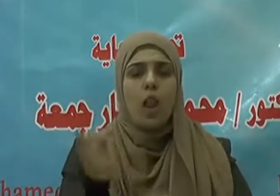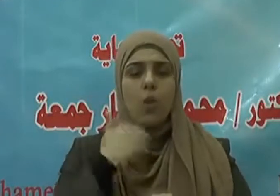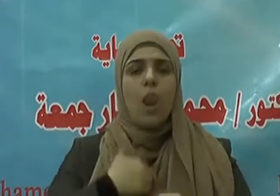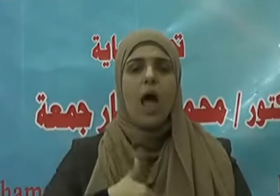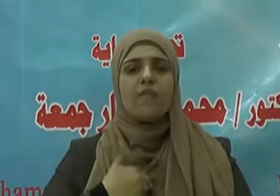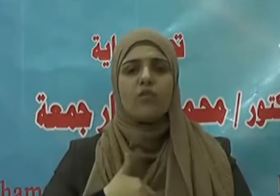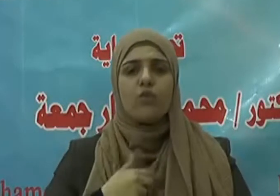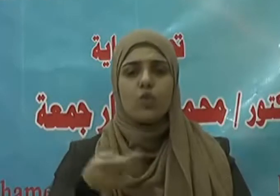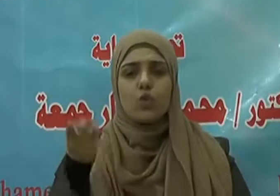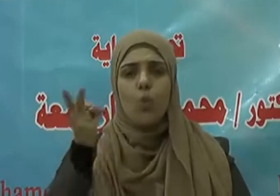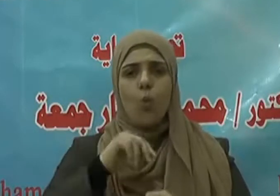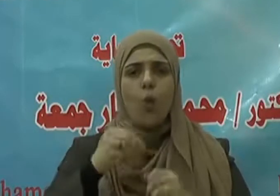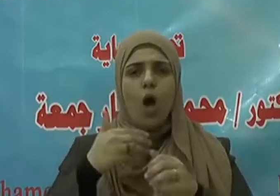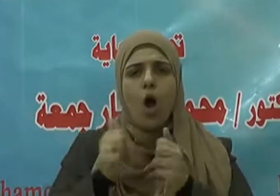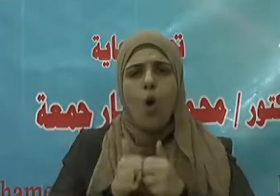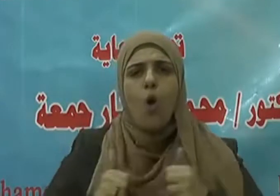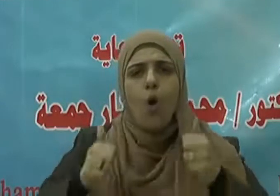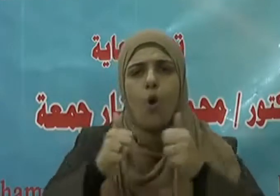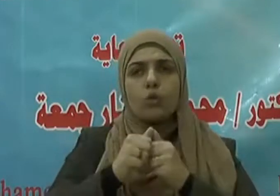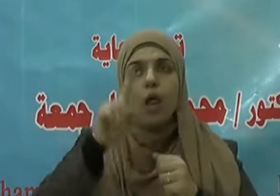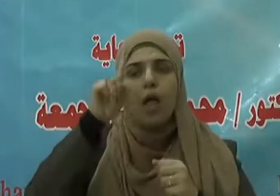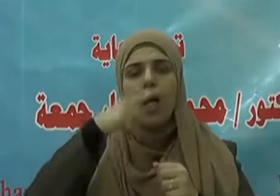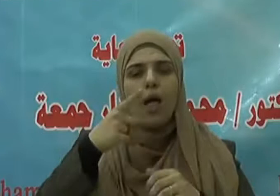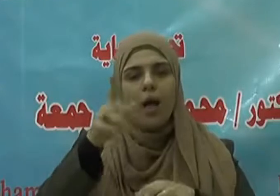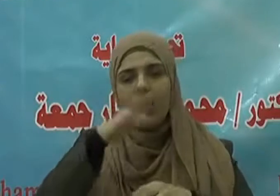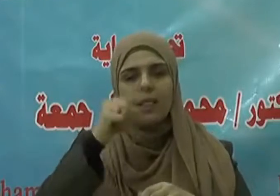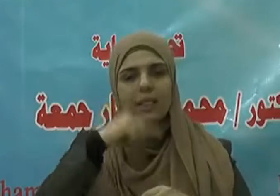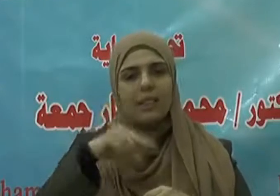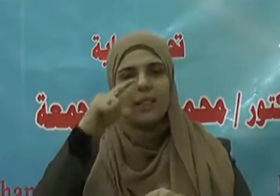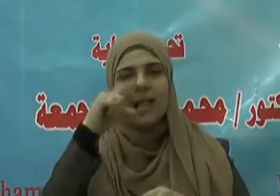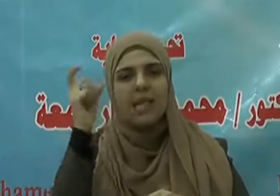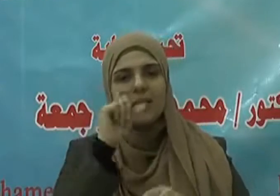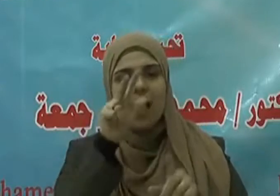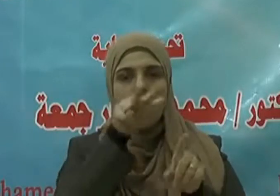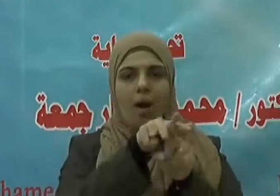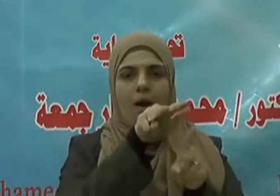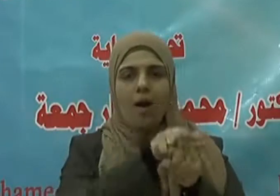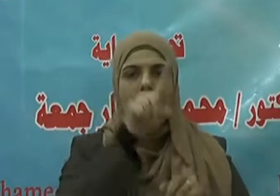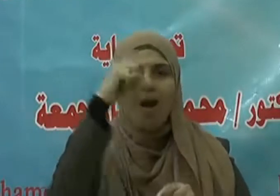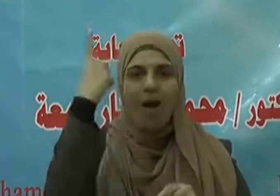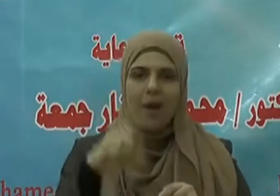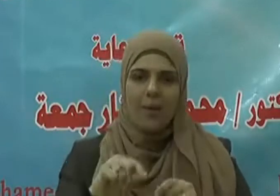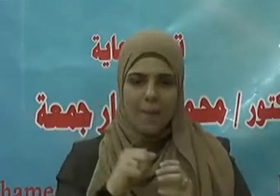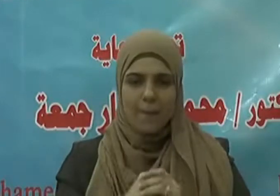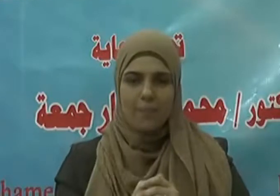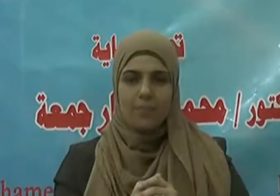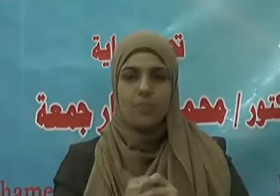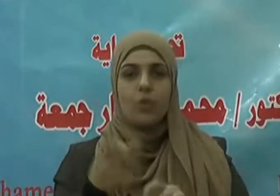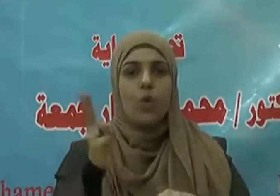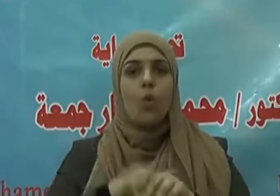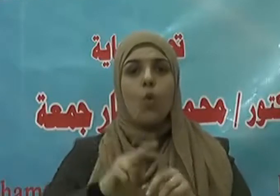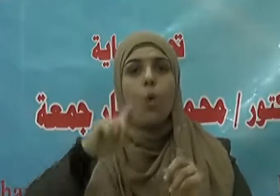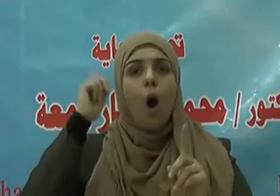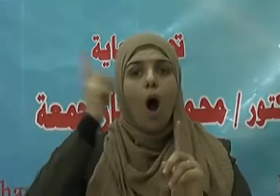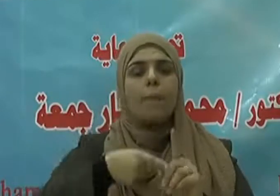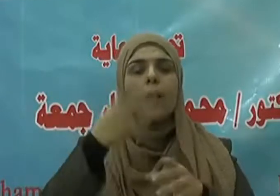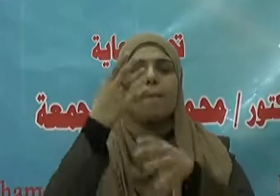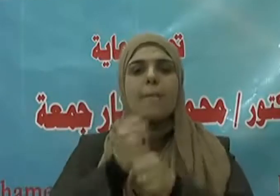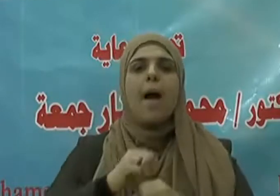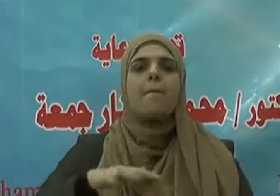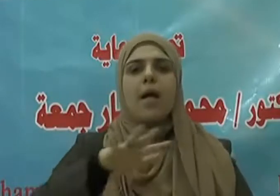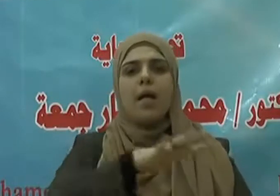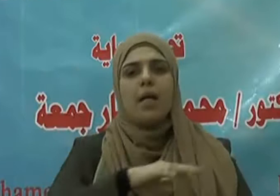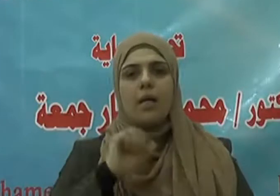والمكان والطعام والشراب يقول الحق سبحانه إن الله